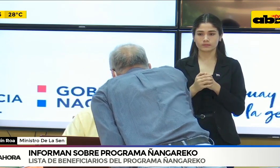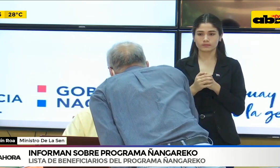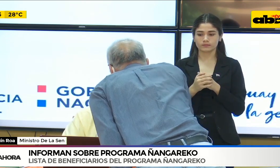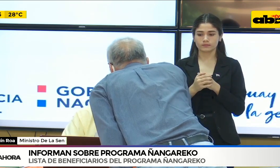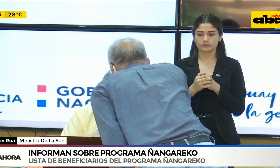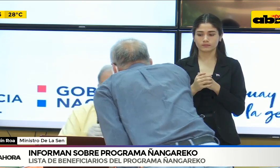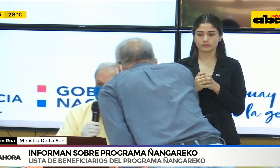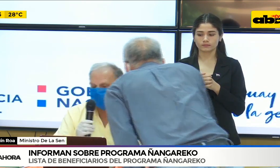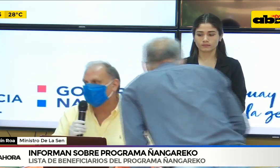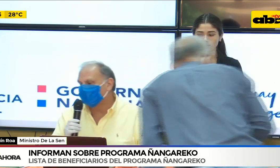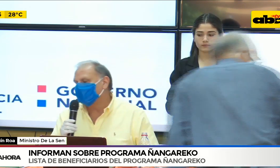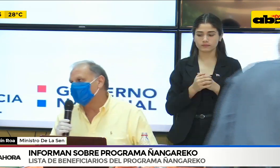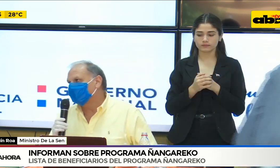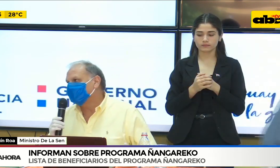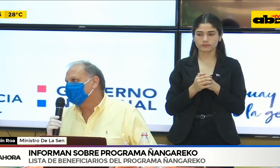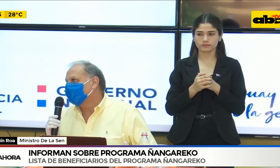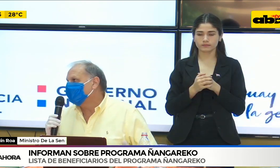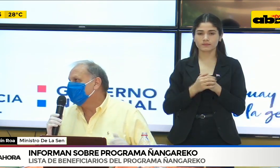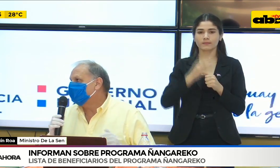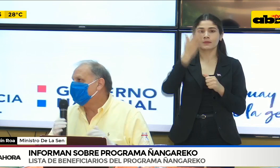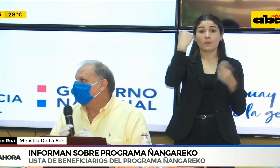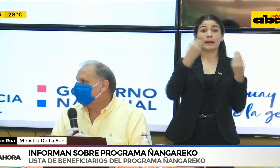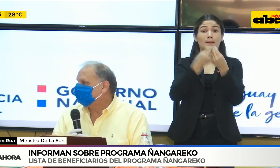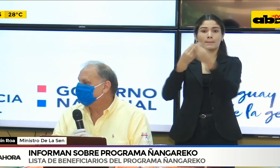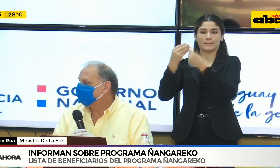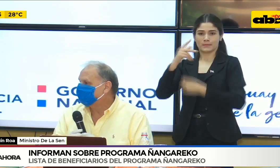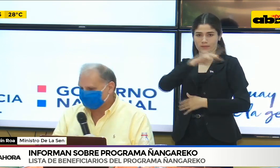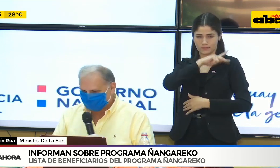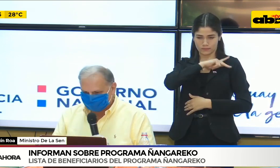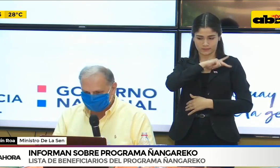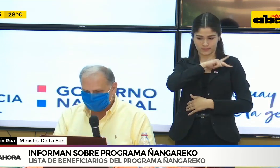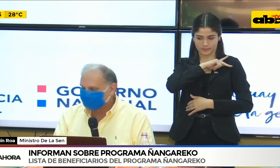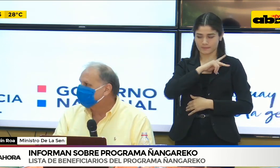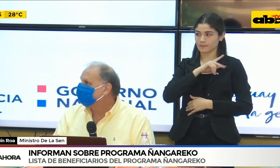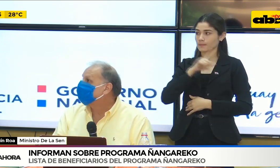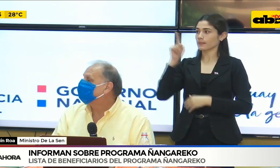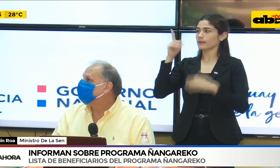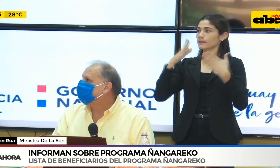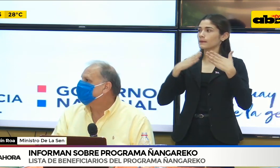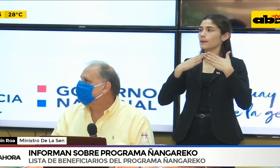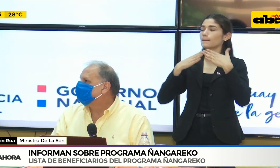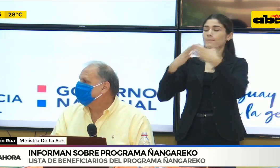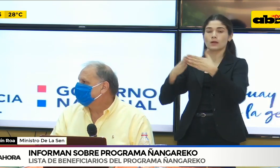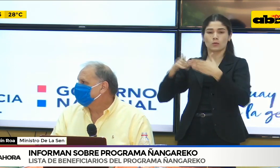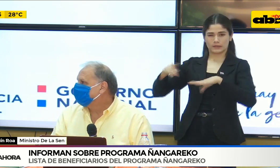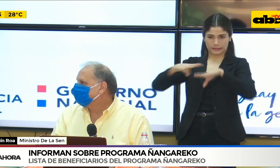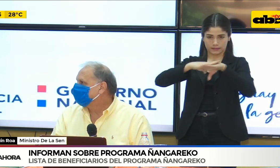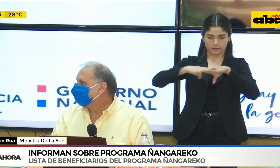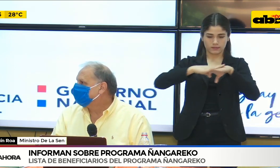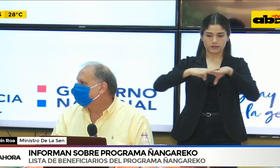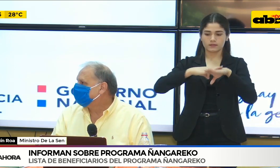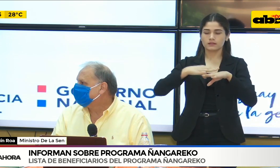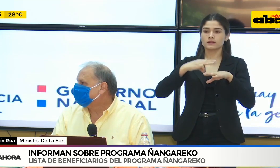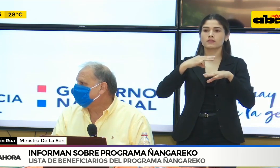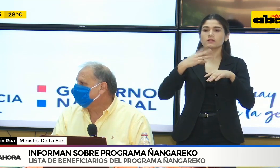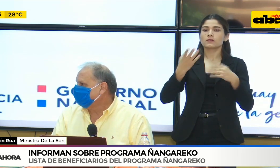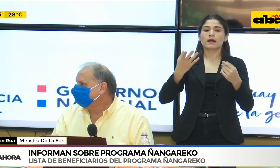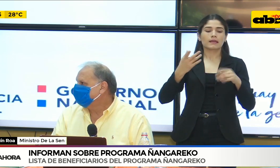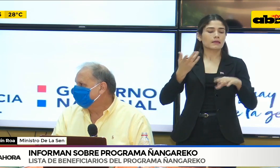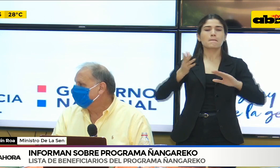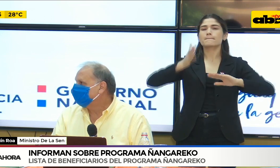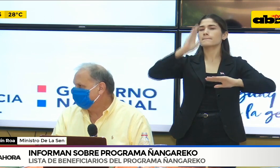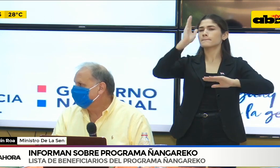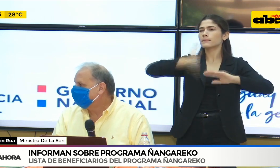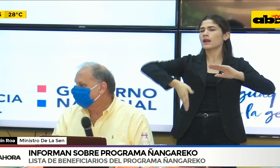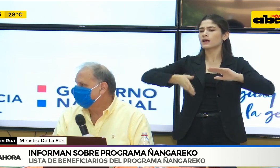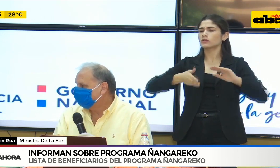Es lo que estaba comentando en relación a la apertura de billetera. tiempo, Ministro, esto se va a extender a todos los puntos del interior de